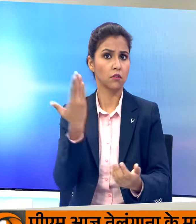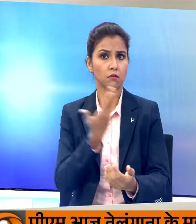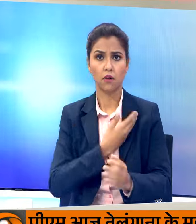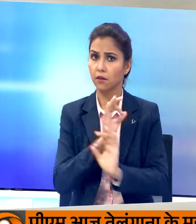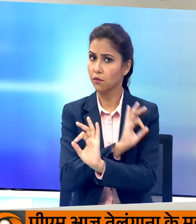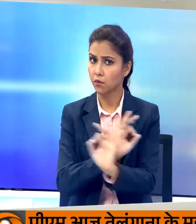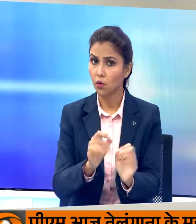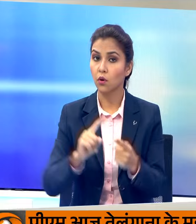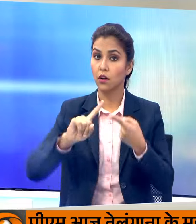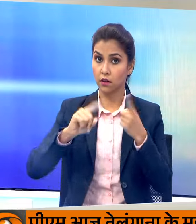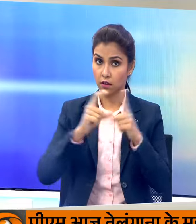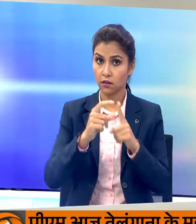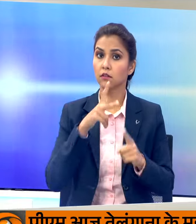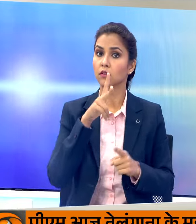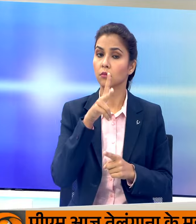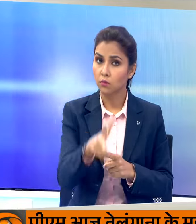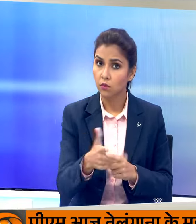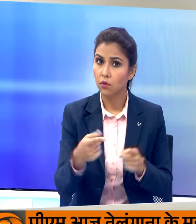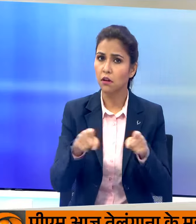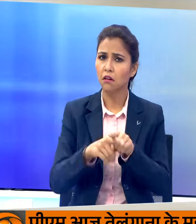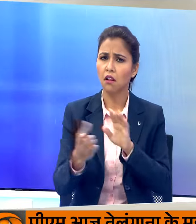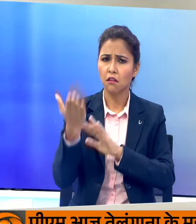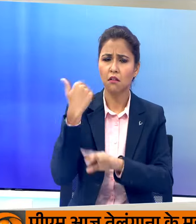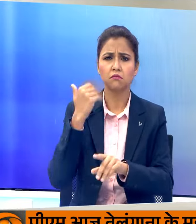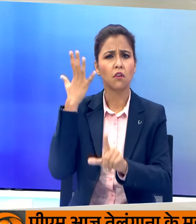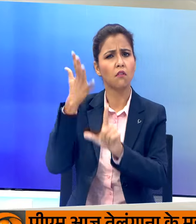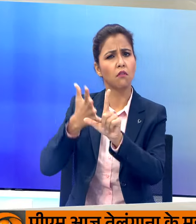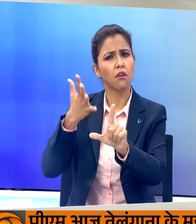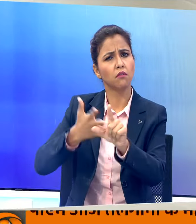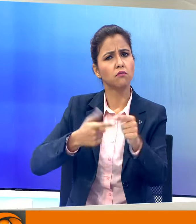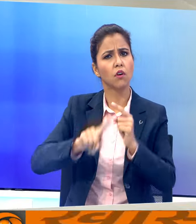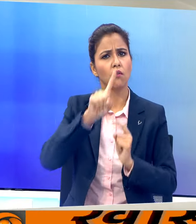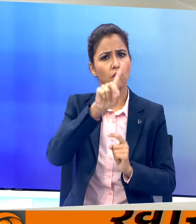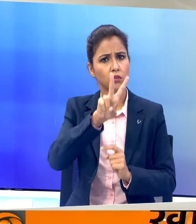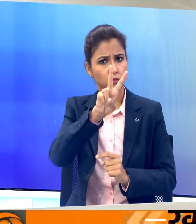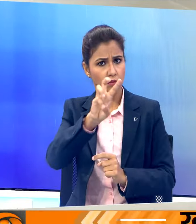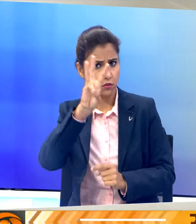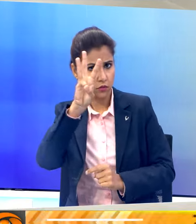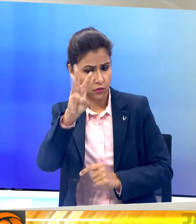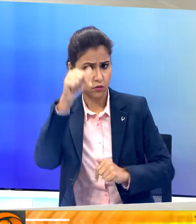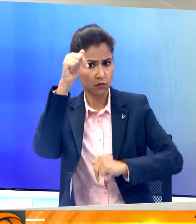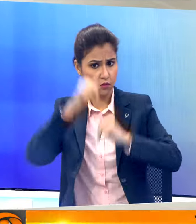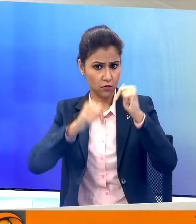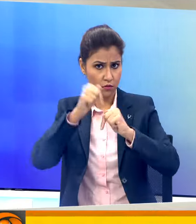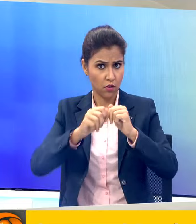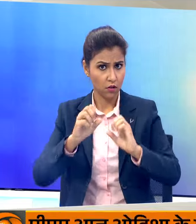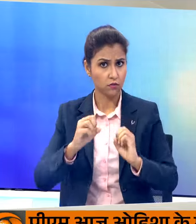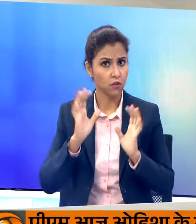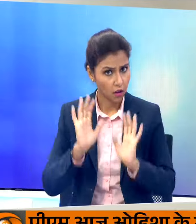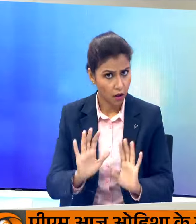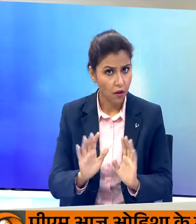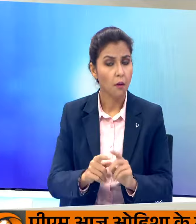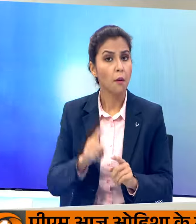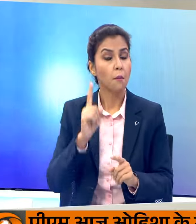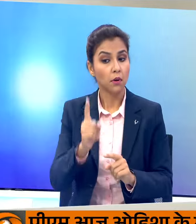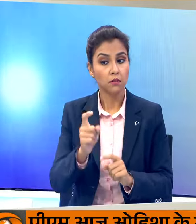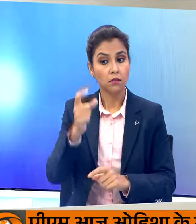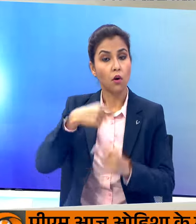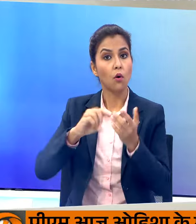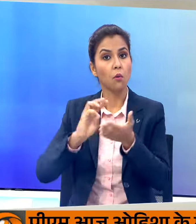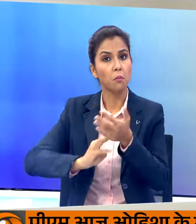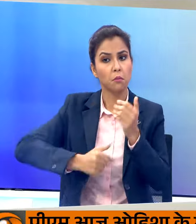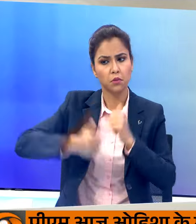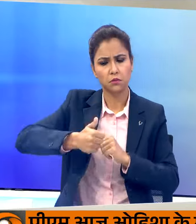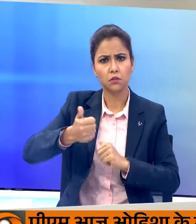E.D. ने कहा कि पिछले पात साल में 123 चुनाव होए हैं और अगर नेताओं को प्रचार के लिए